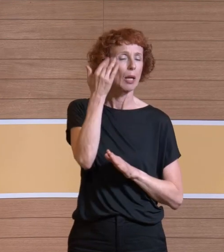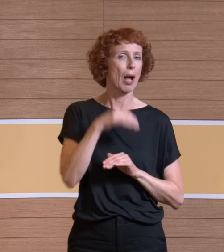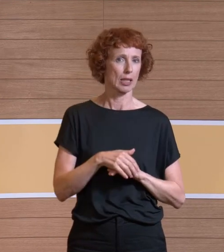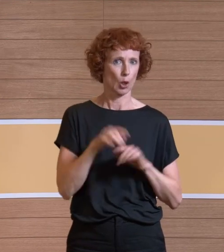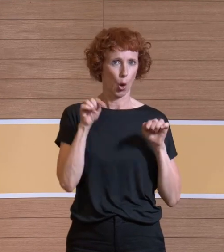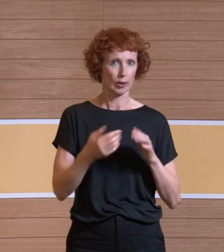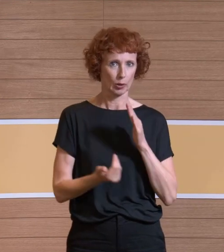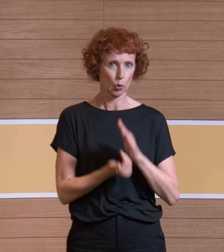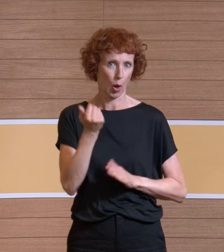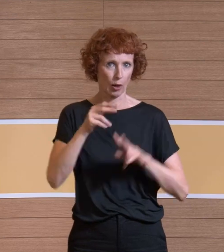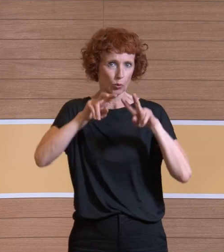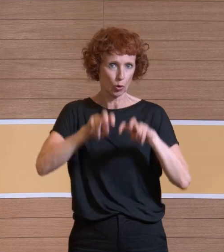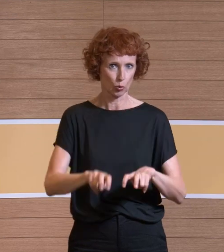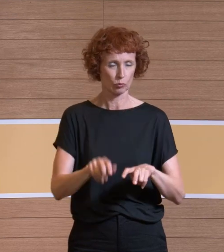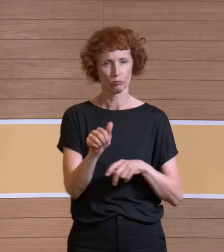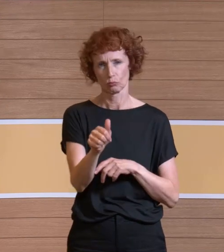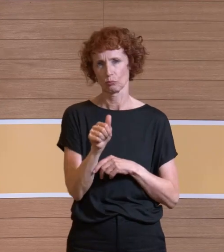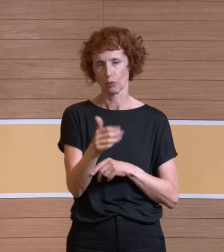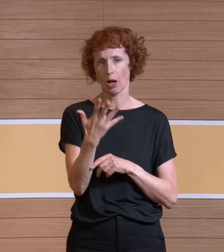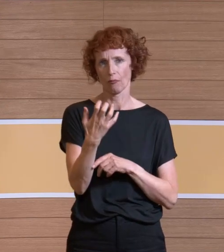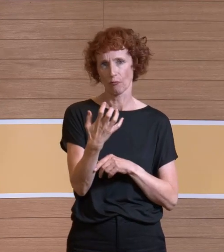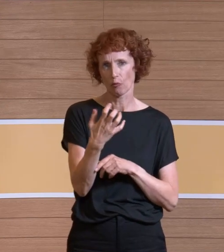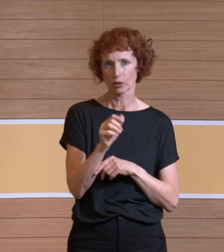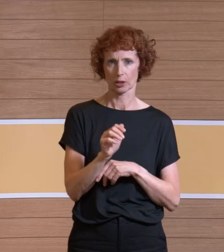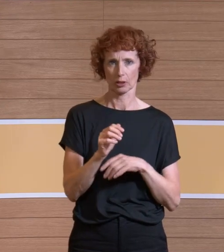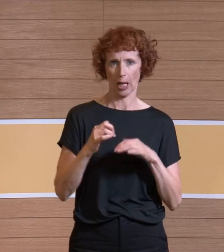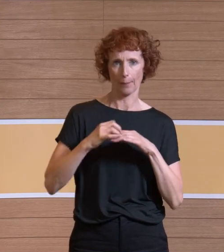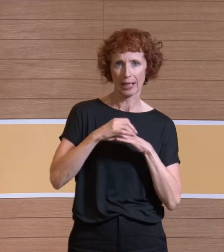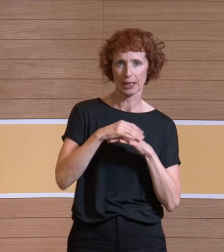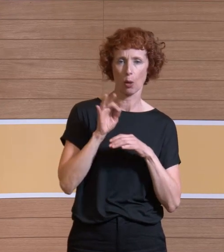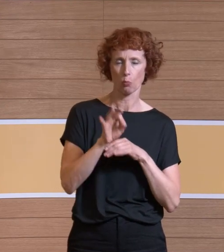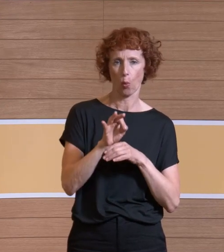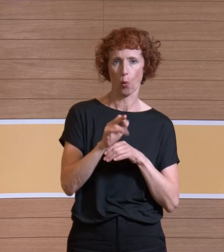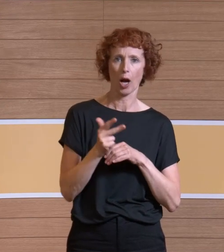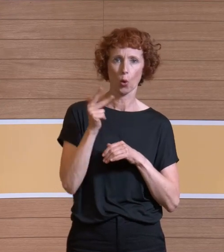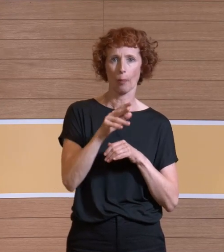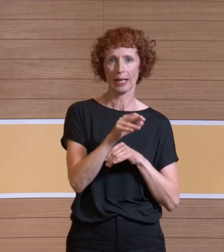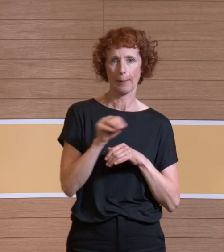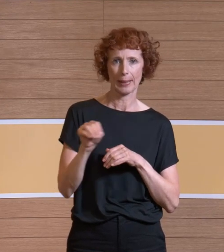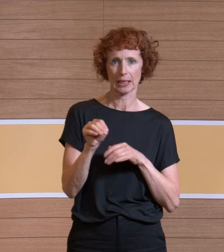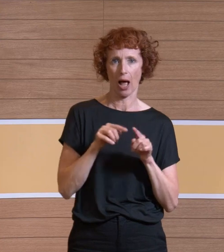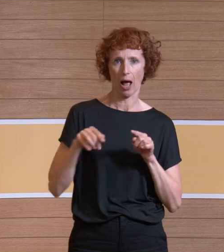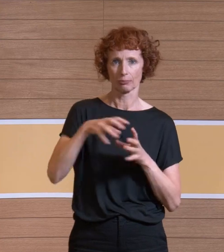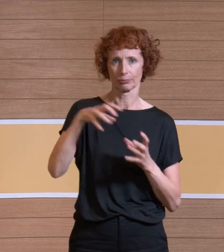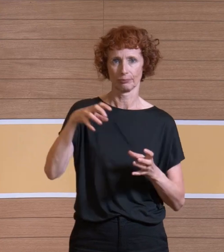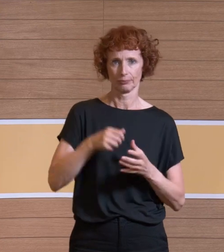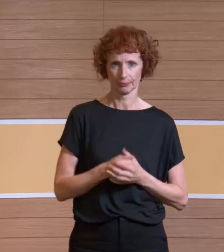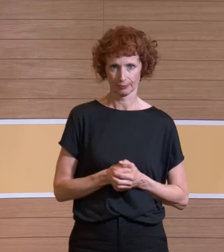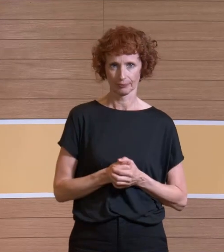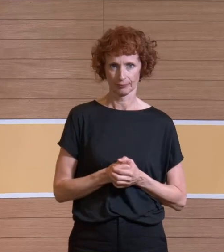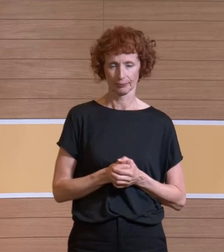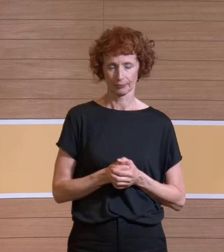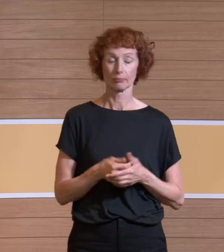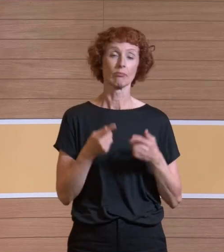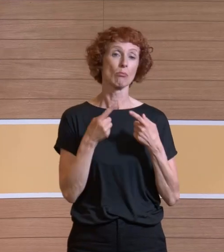arbeiten, haben wir uns gerade angeschaut, die liegen so bei 50 Bakterien pro Kubikmeter. Und wenn man sich auf der anderen Seite